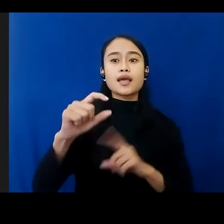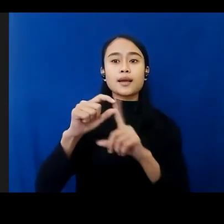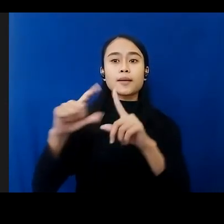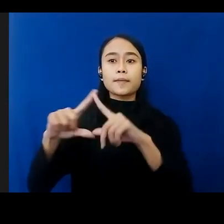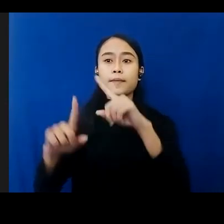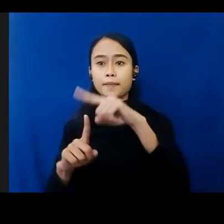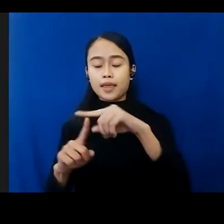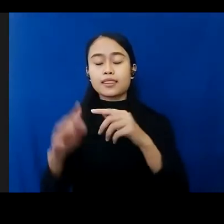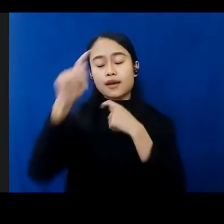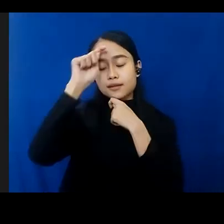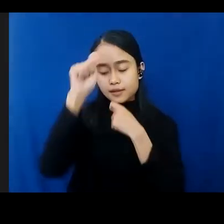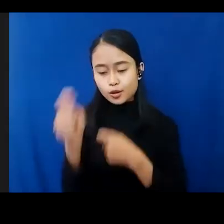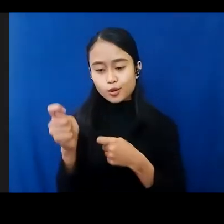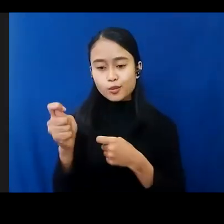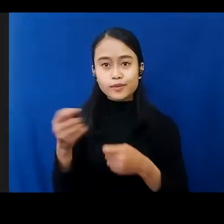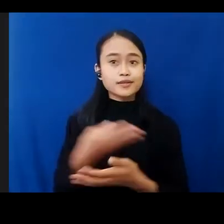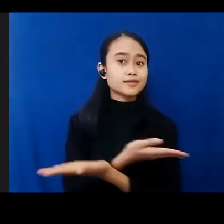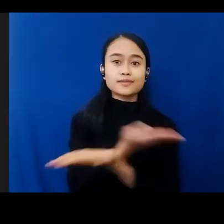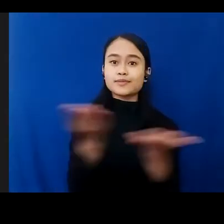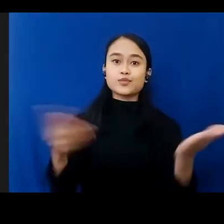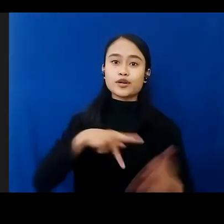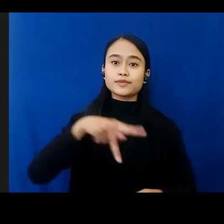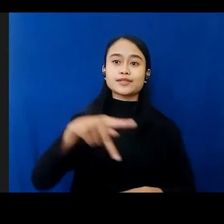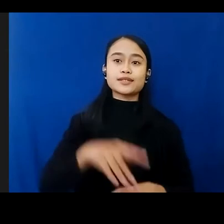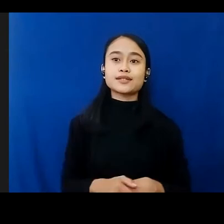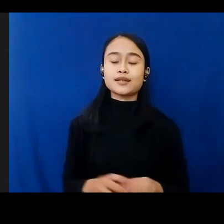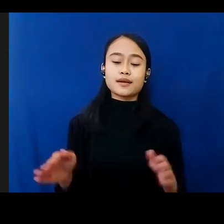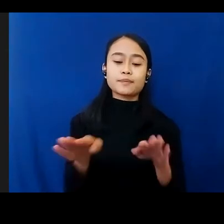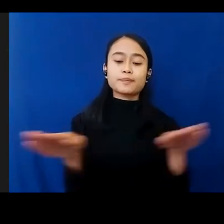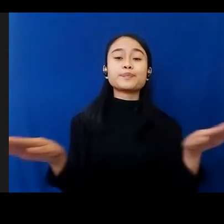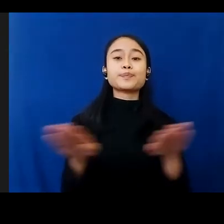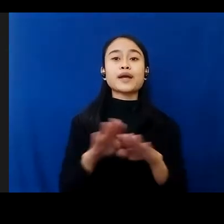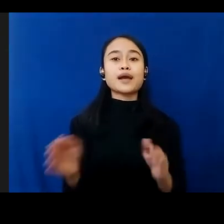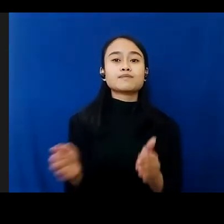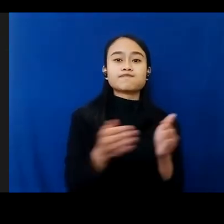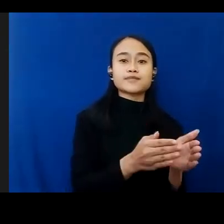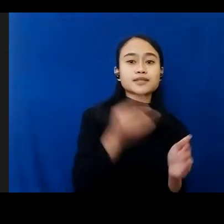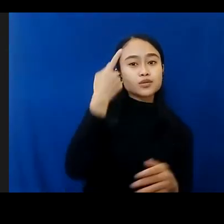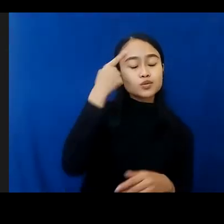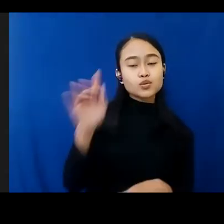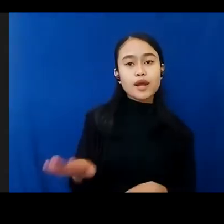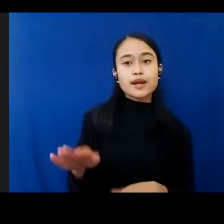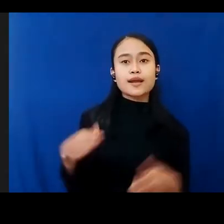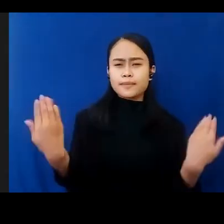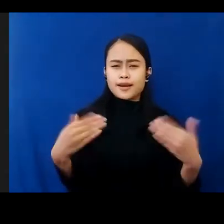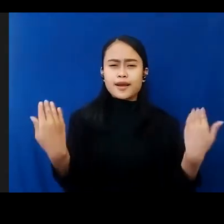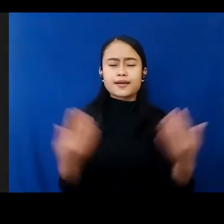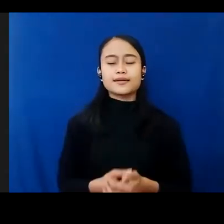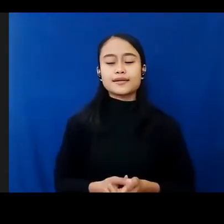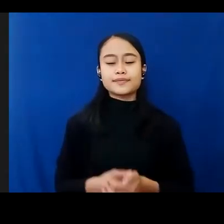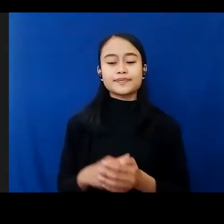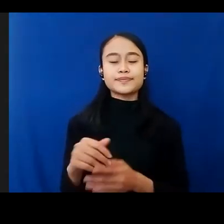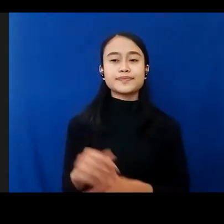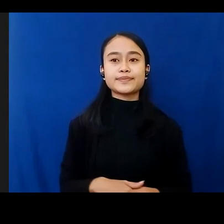dan daerah, serta peserta pekan berpihak pada anak 2021 yang berbahagia. Pertama